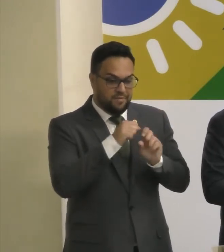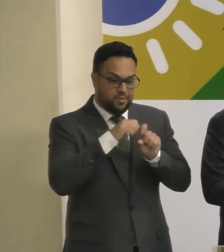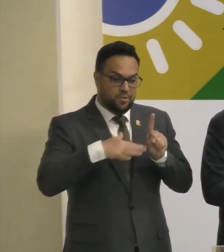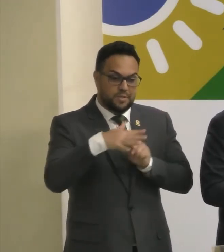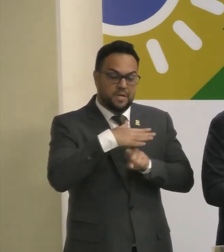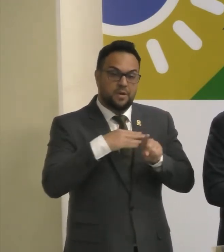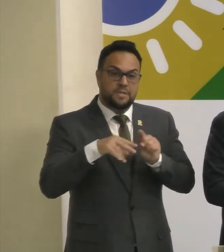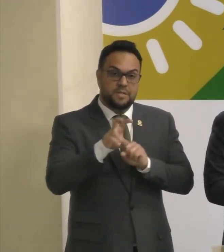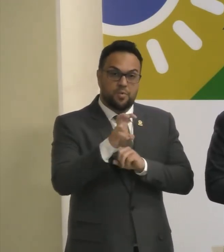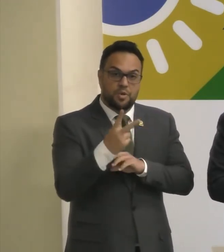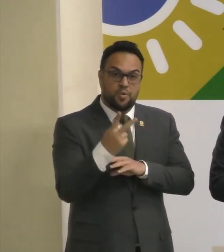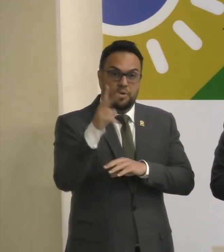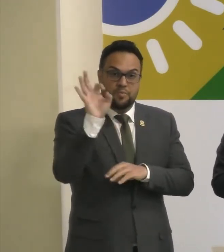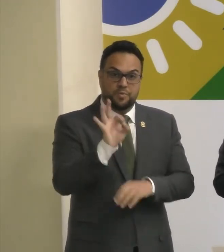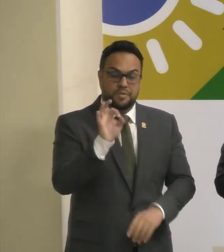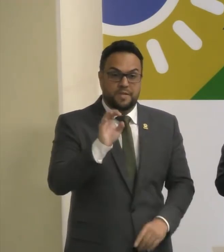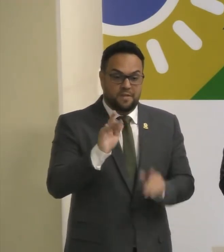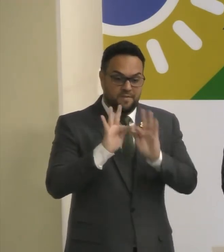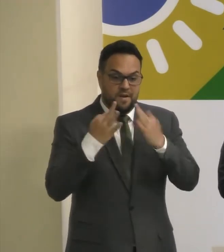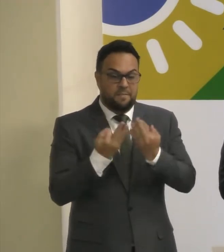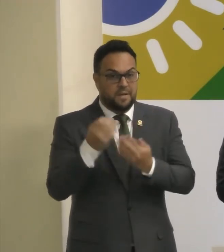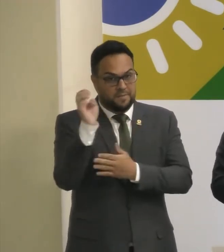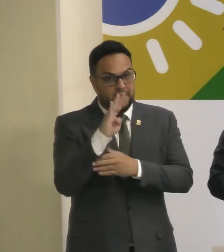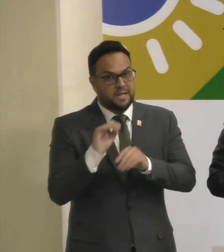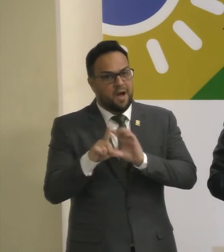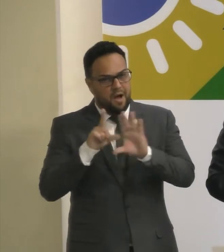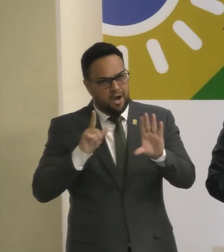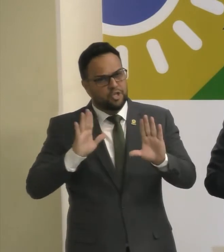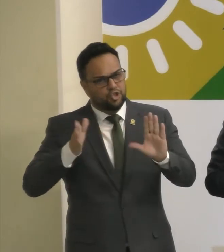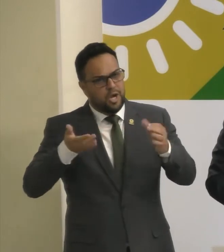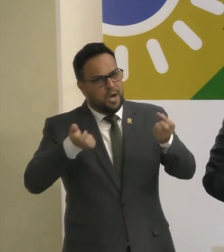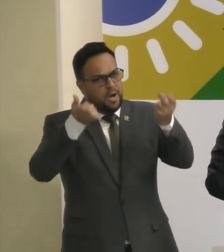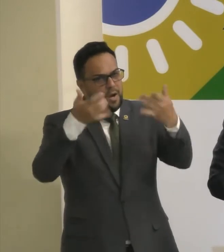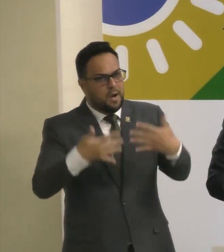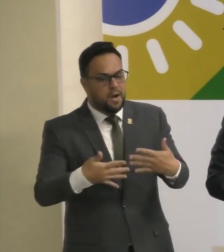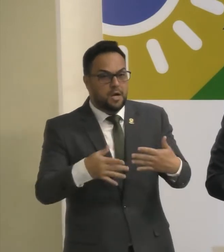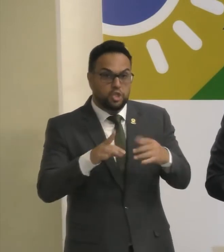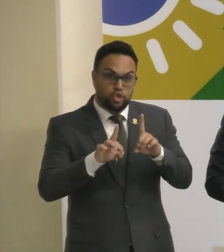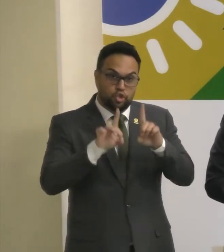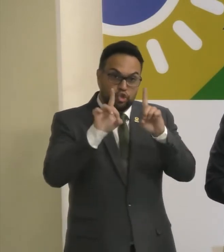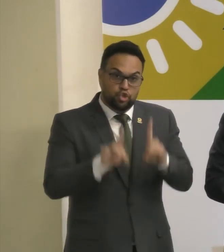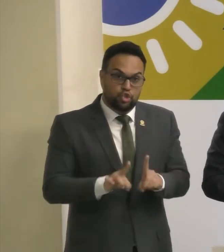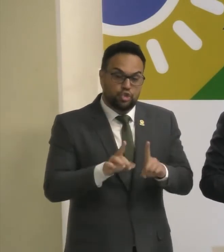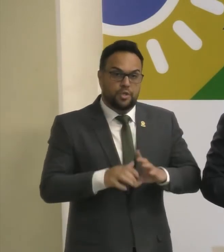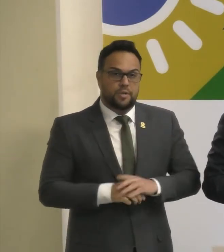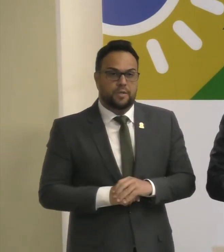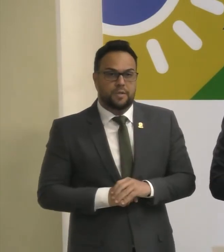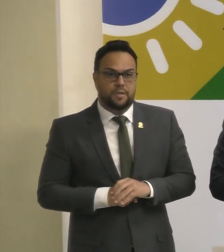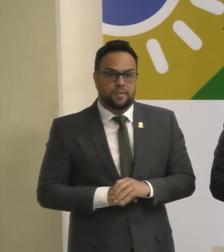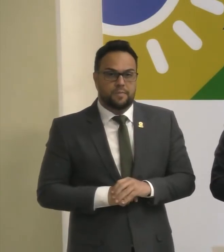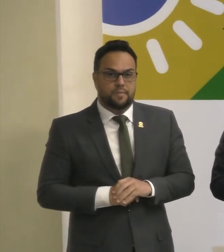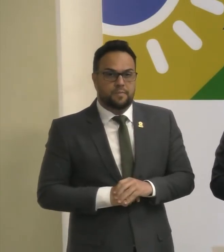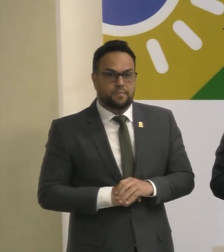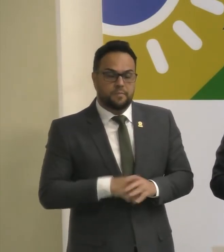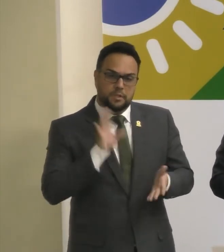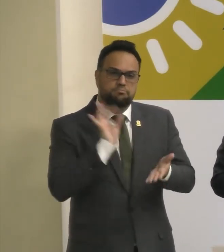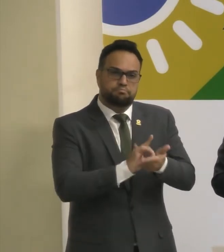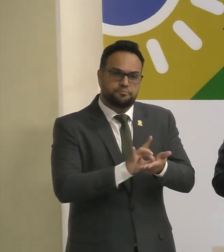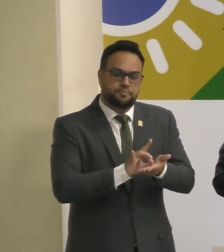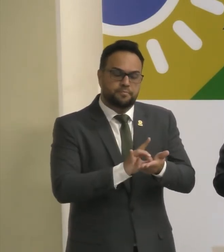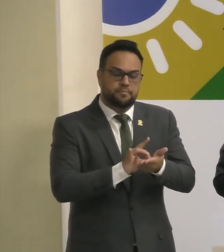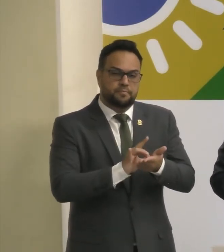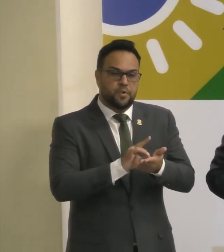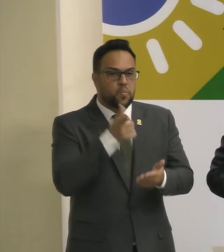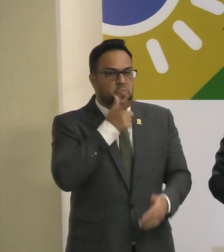52% das famílias brasileiras, senhor presidente, como já foi citado, que teriam direito a essa redução, recebem efetivamente esse